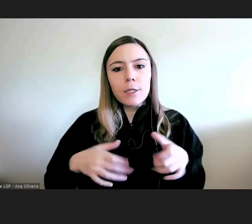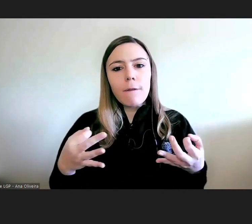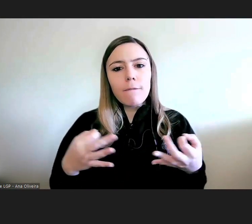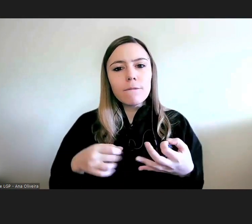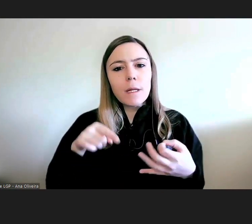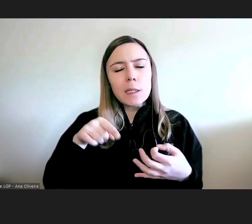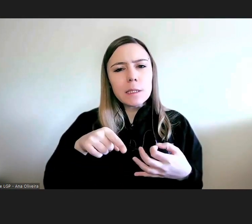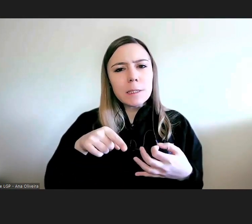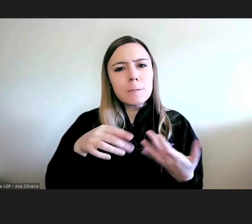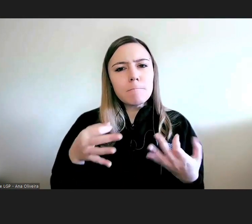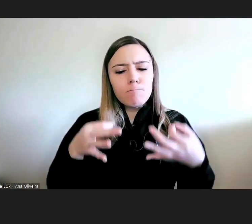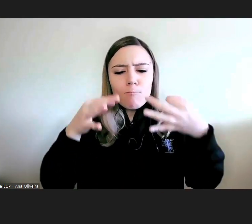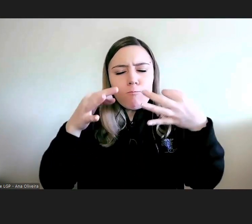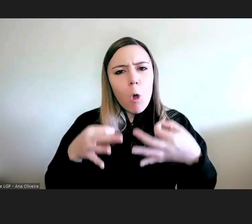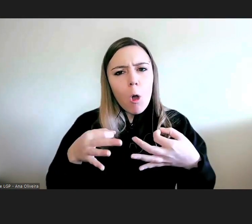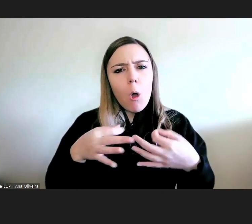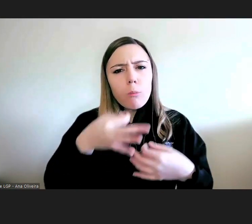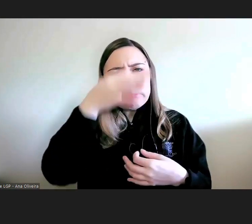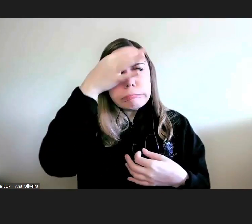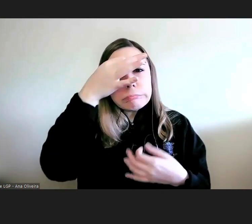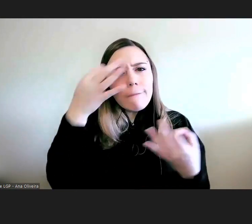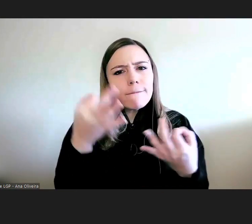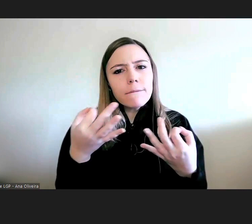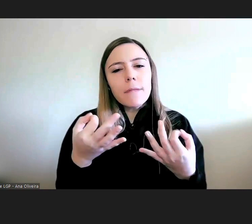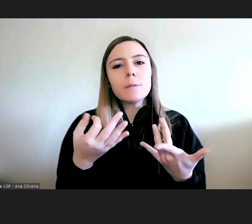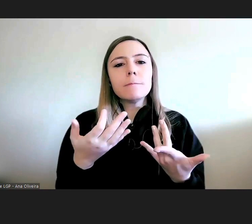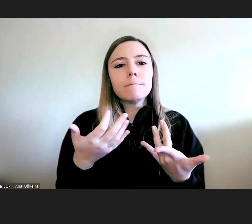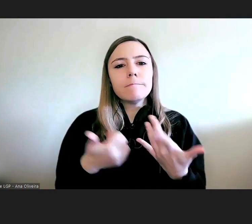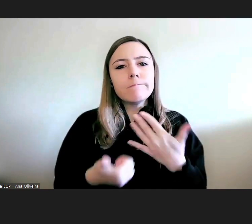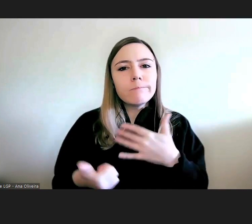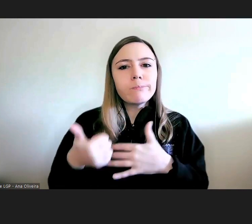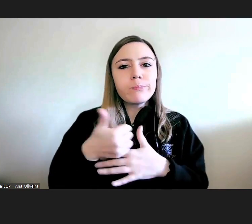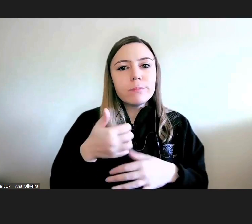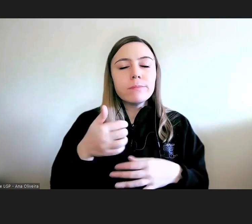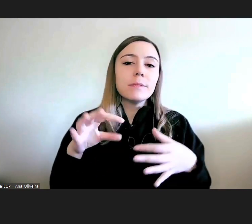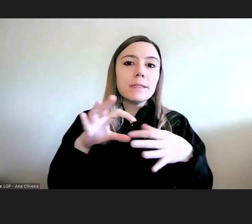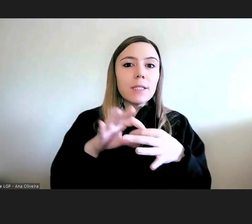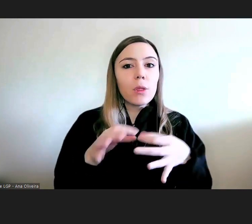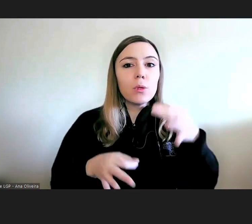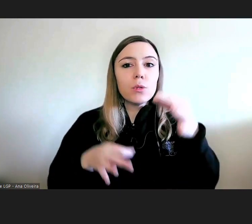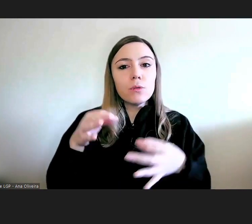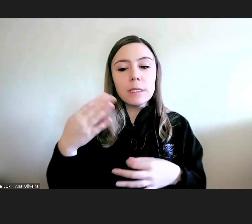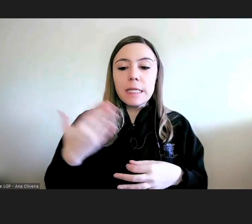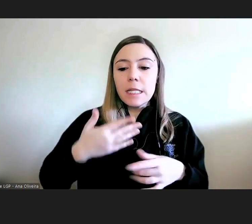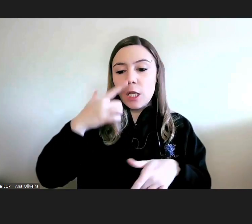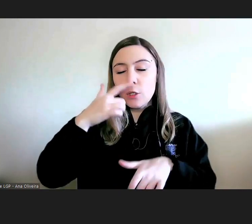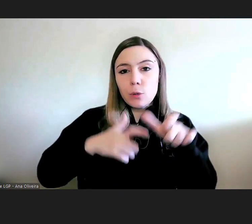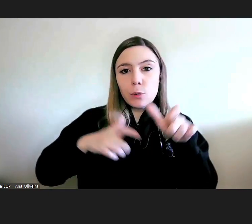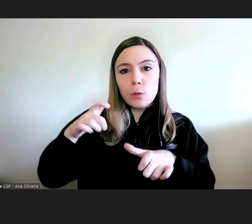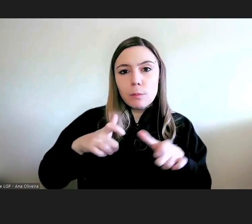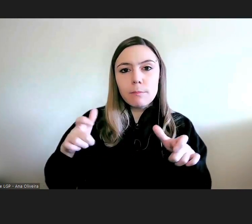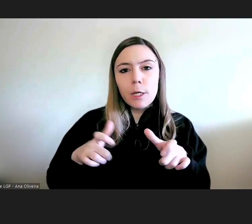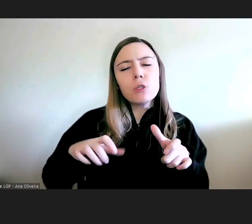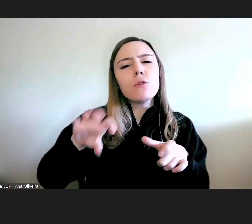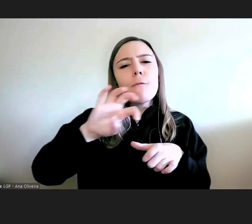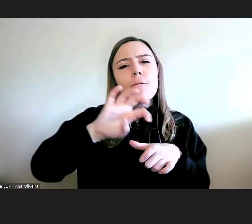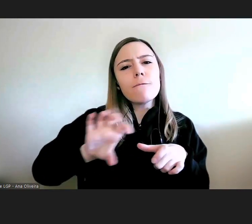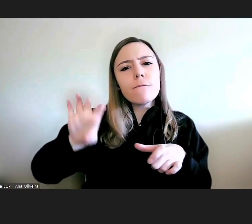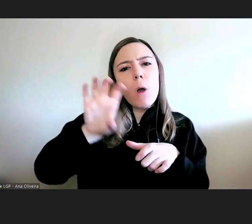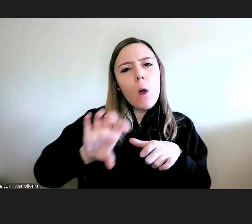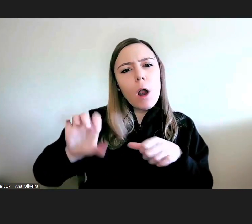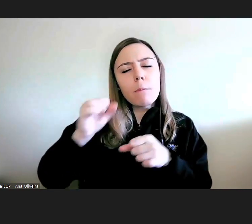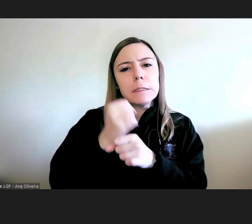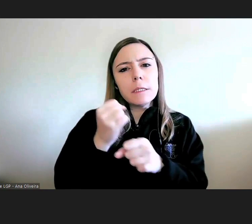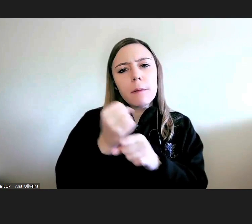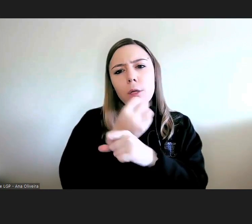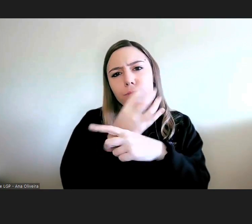que o Provedor de Justiça e os Direitos Humanos, linhas de atuação múltiplas. O meu objetivo é tentar trazer